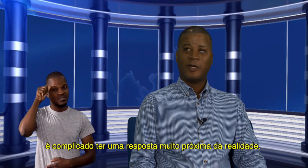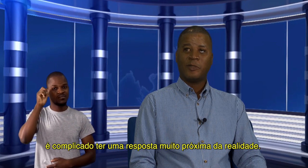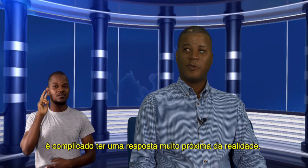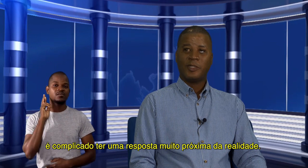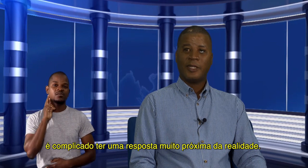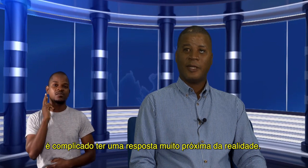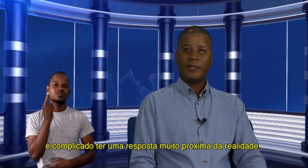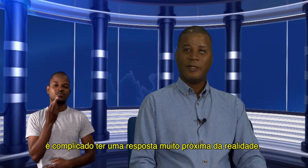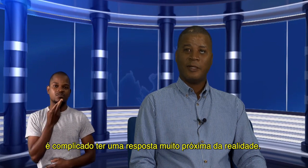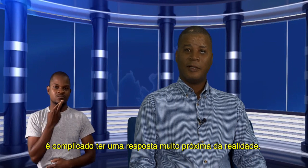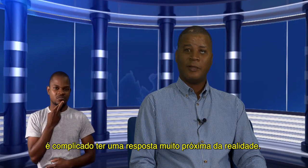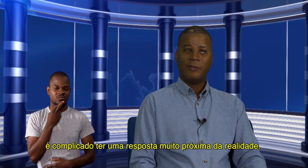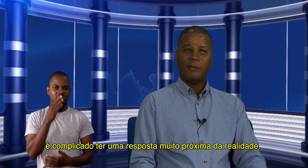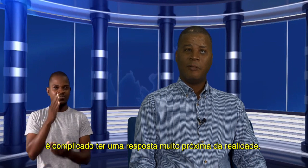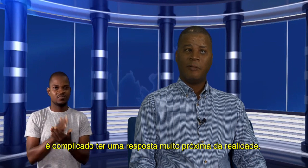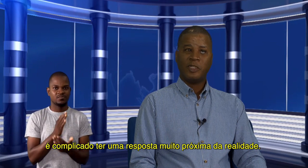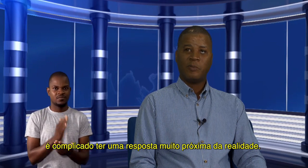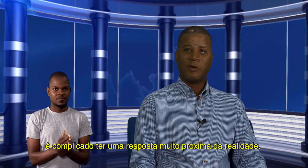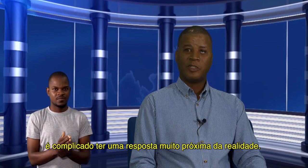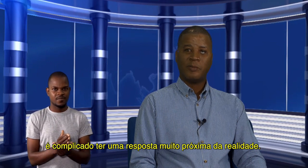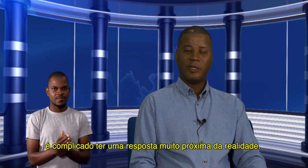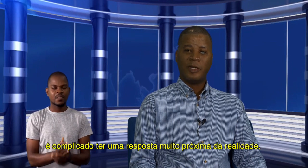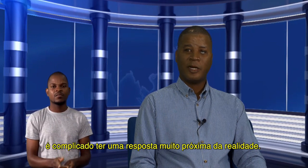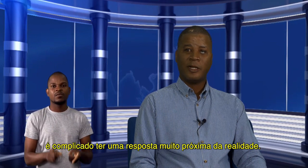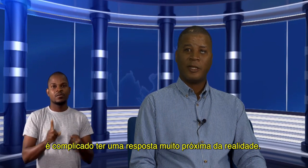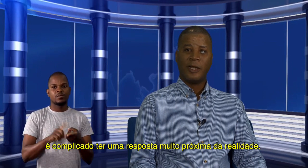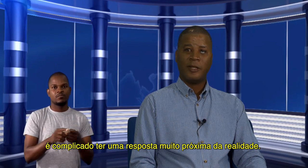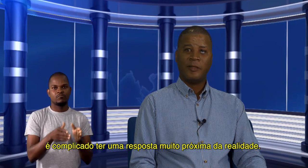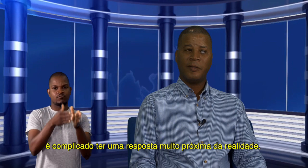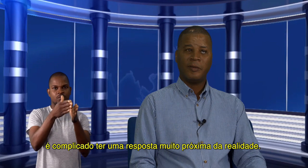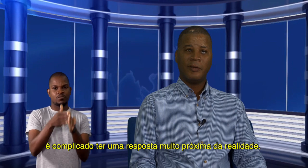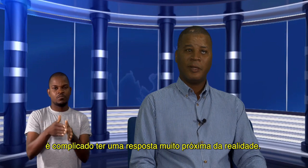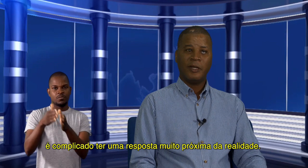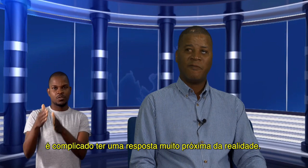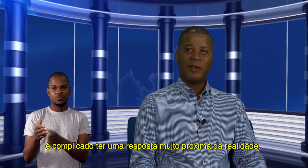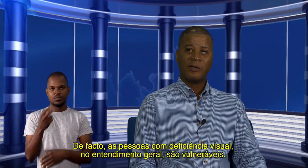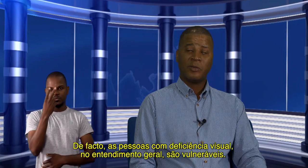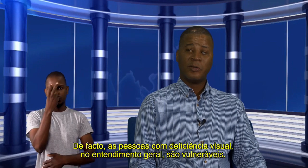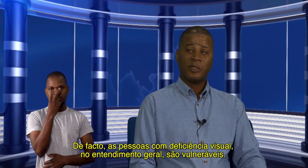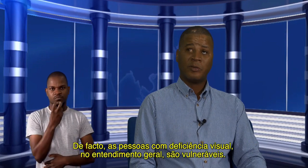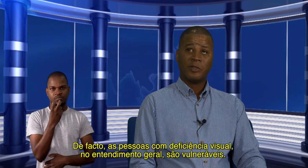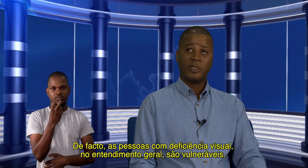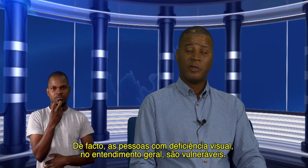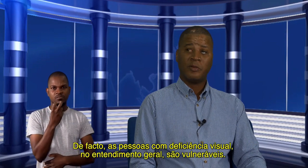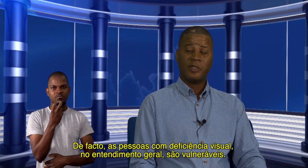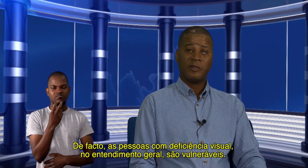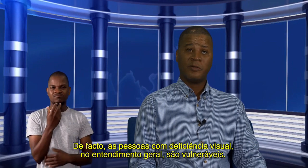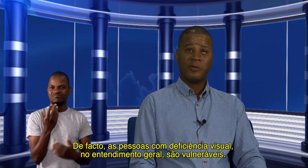resposta mais próxima da realidade. De facto, as pessoas com deficiência visual,